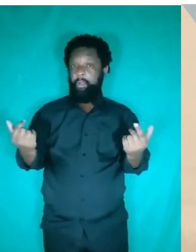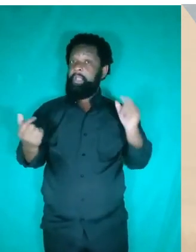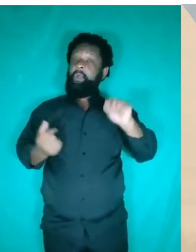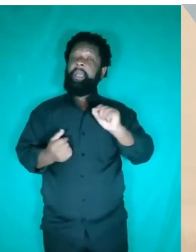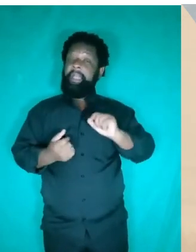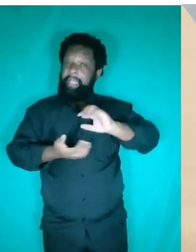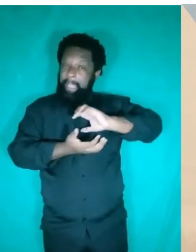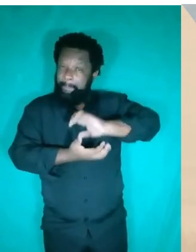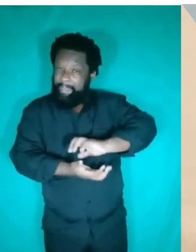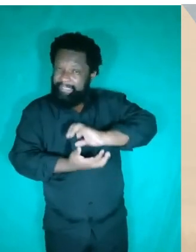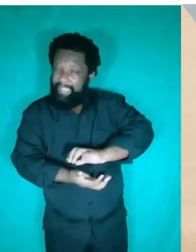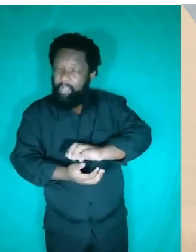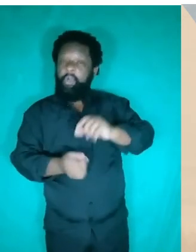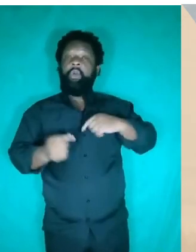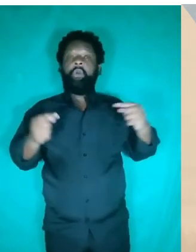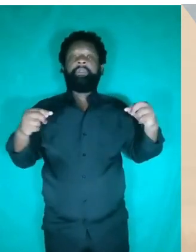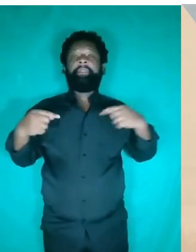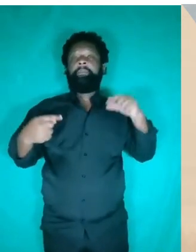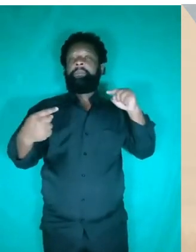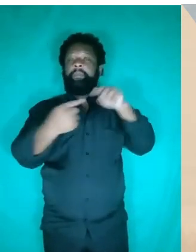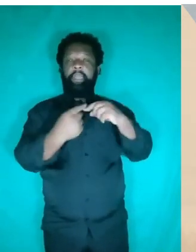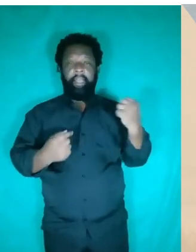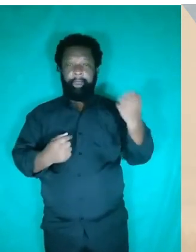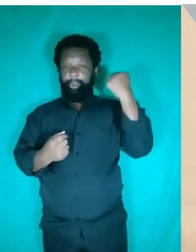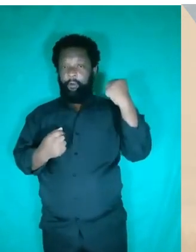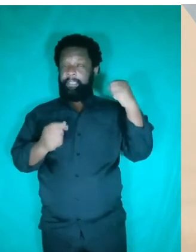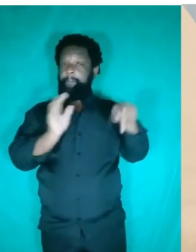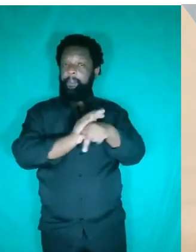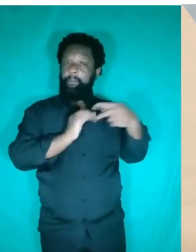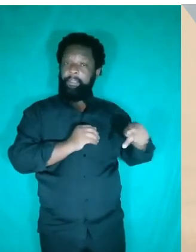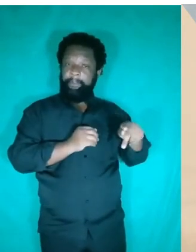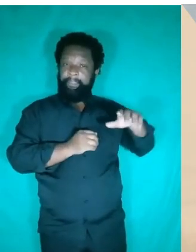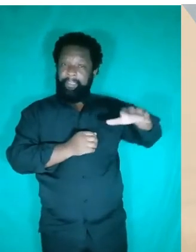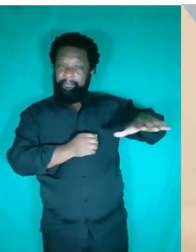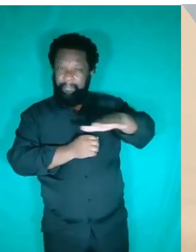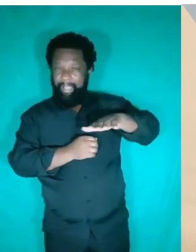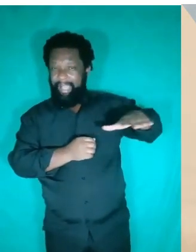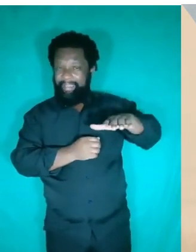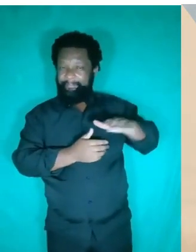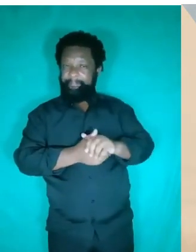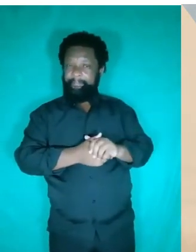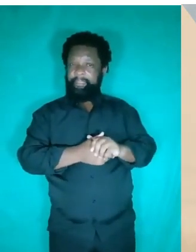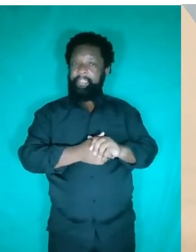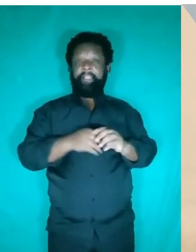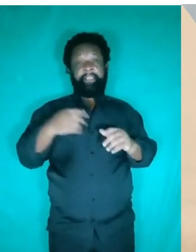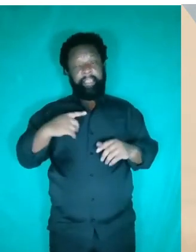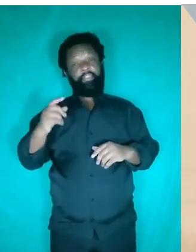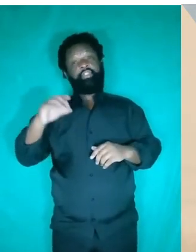pressão, ela está diretamente relacionada à força que eu aplico sobre a sua área. Do lado direito, a mesma